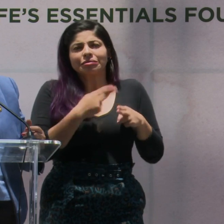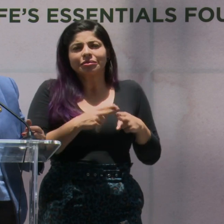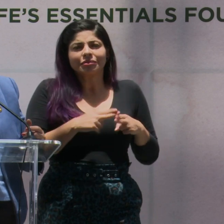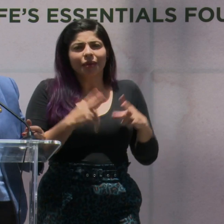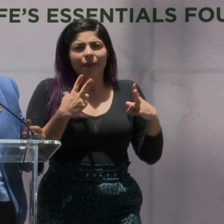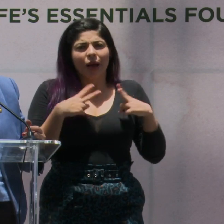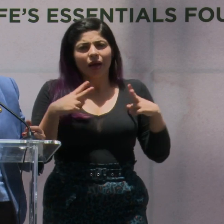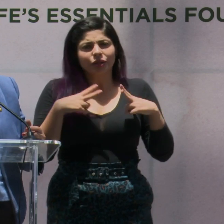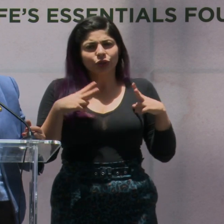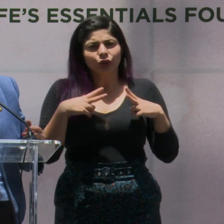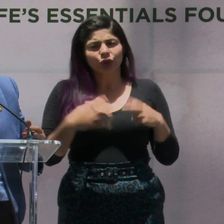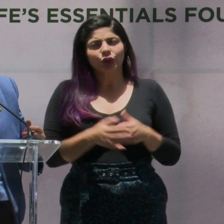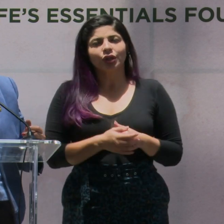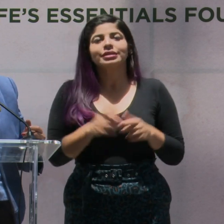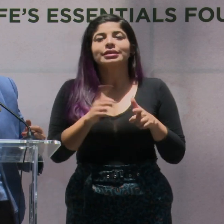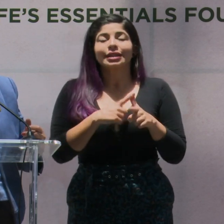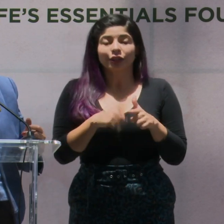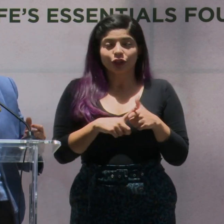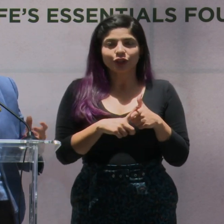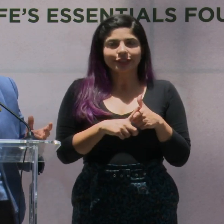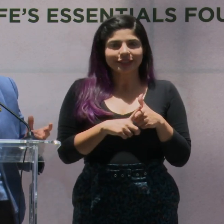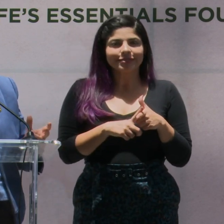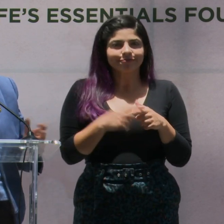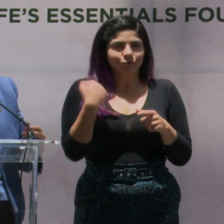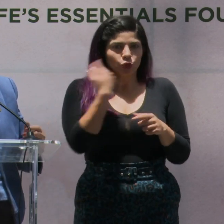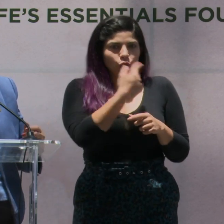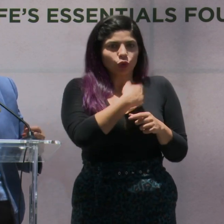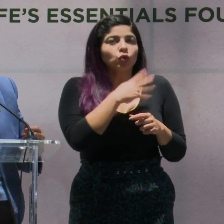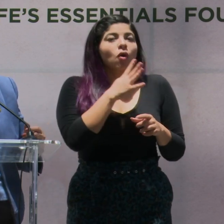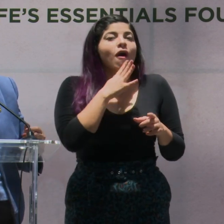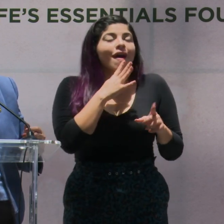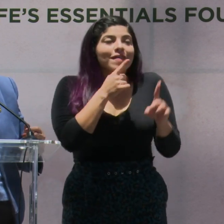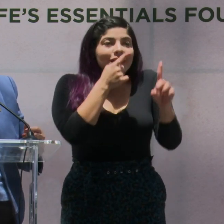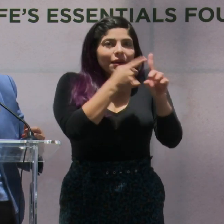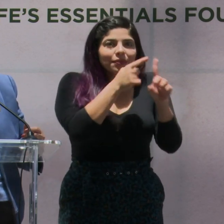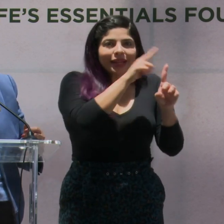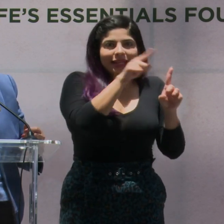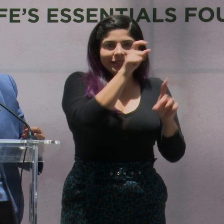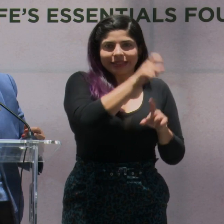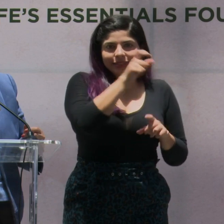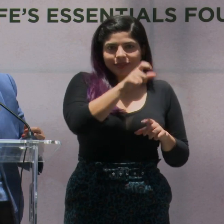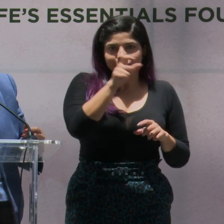vacaciones. Entonces, estamos hablando de ellos.